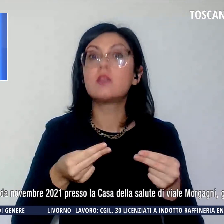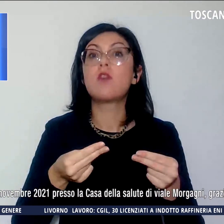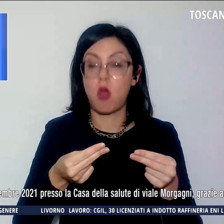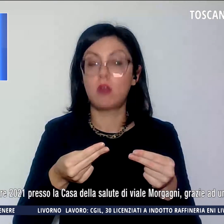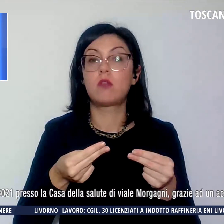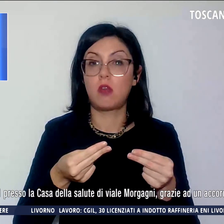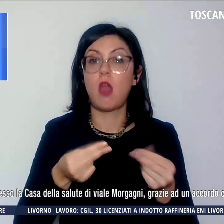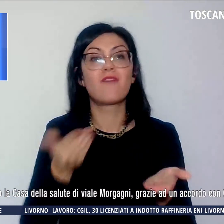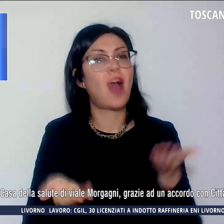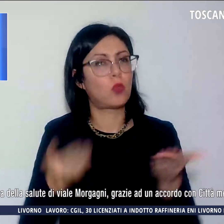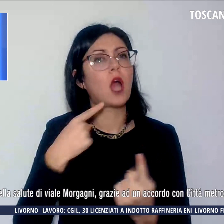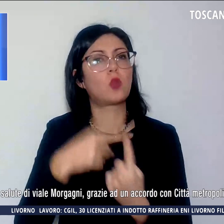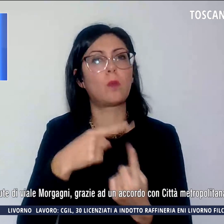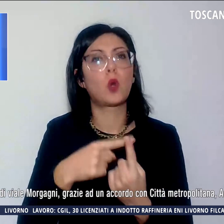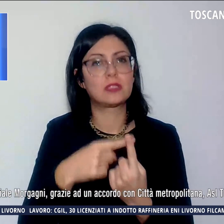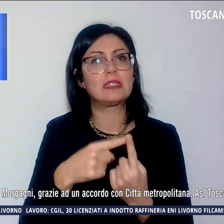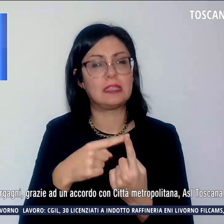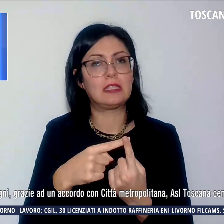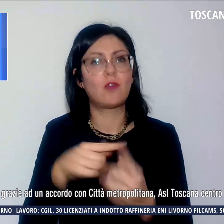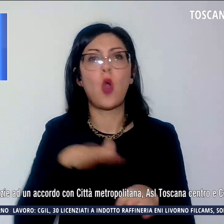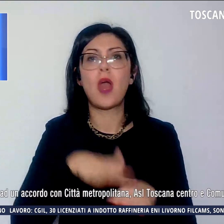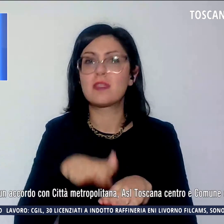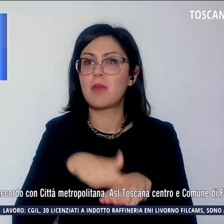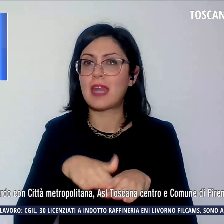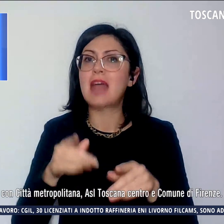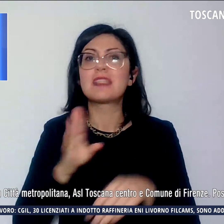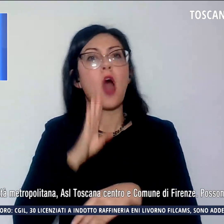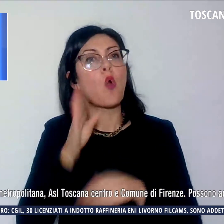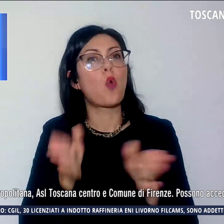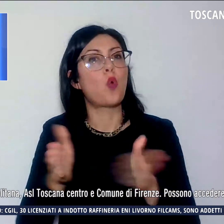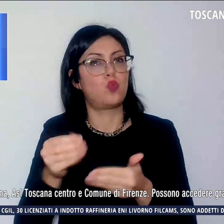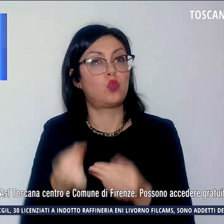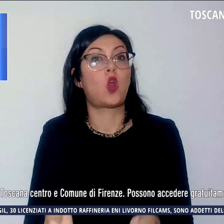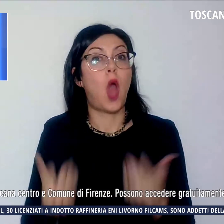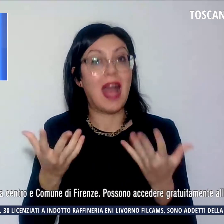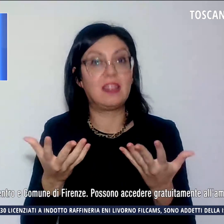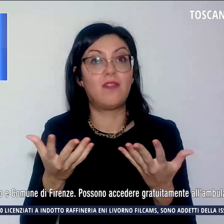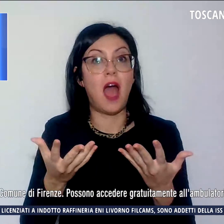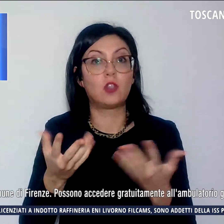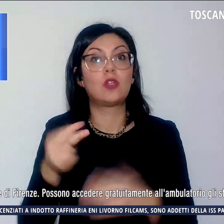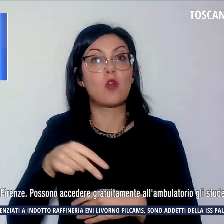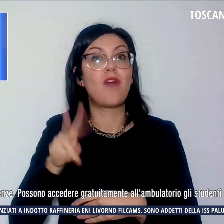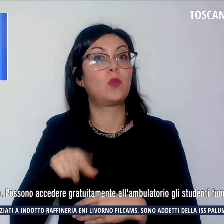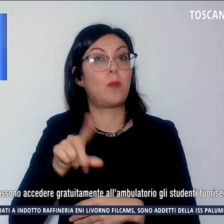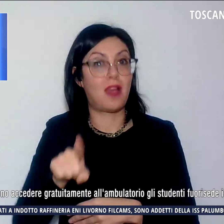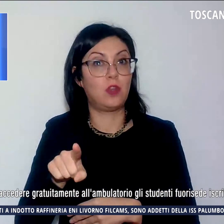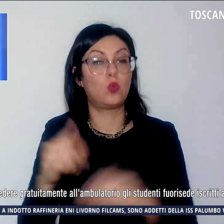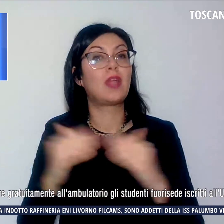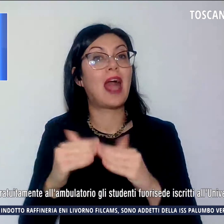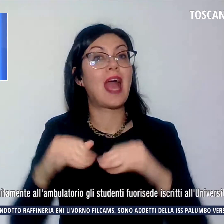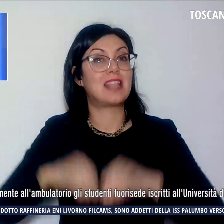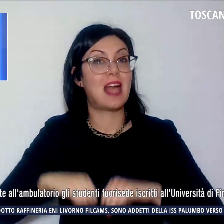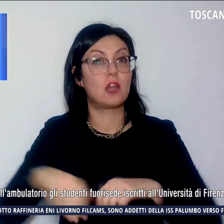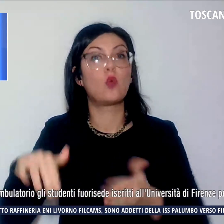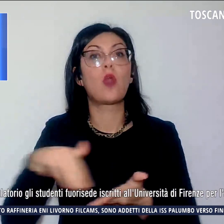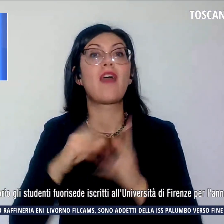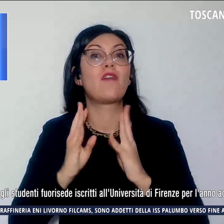'esperienza del consultorio attivato dal novembre 2021 presso la Casa della Salute di Viale Morgagni, grazie